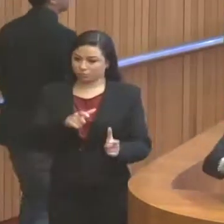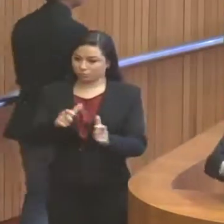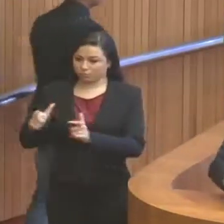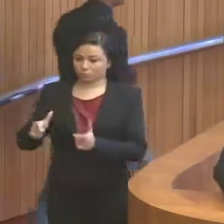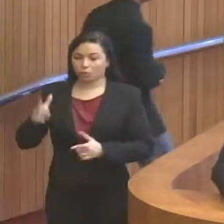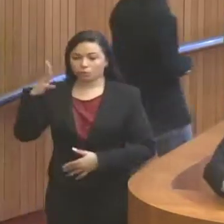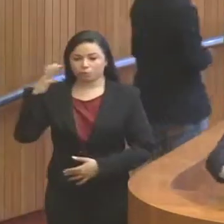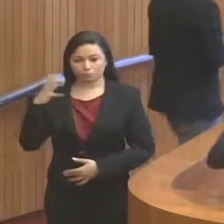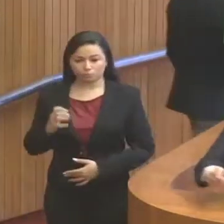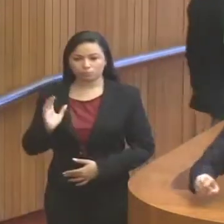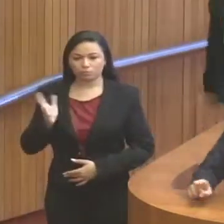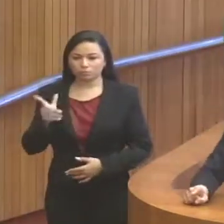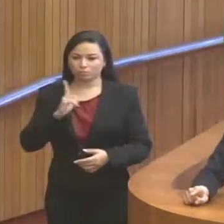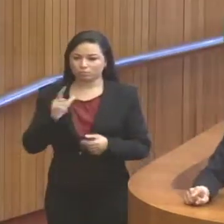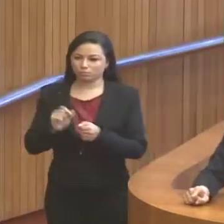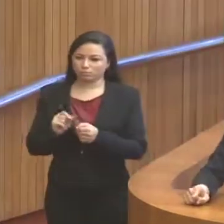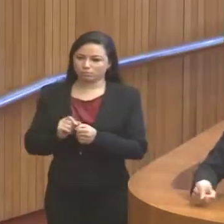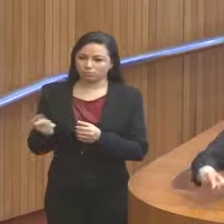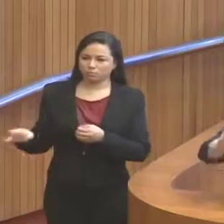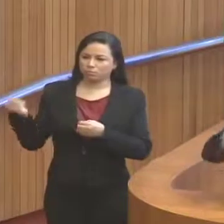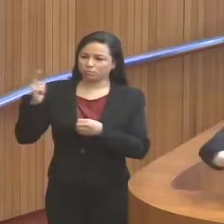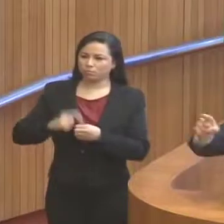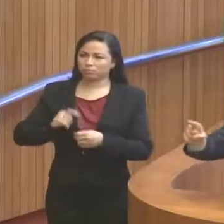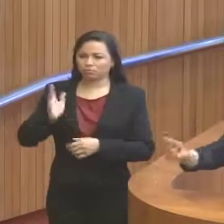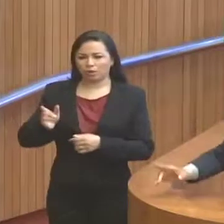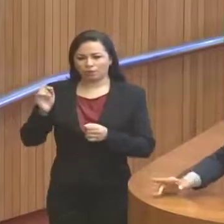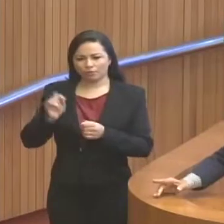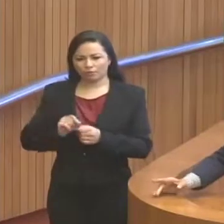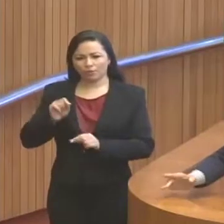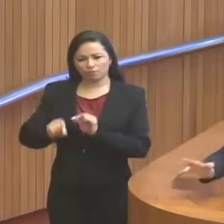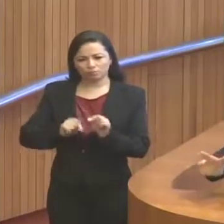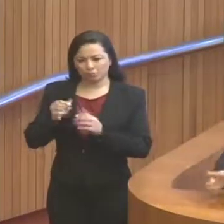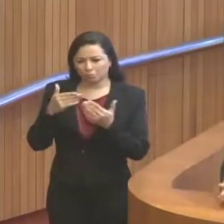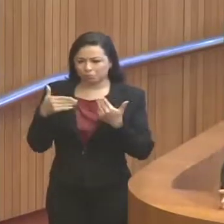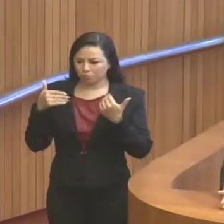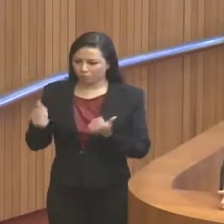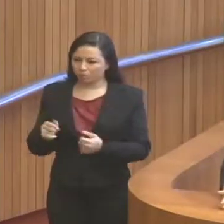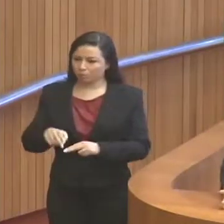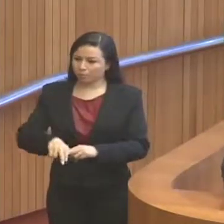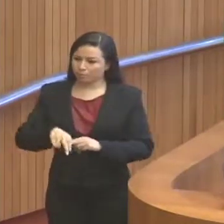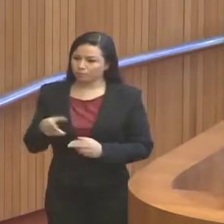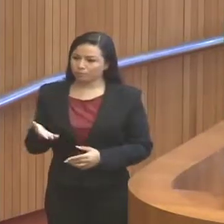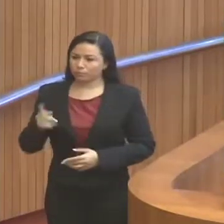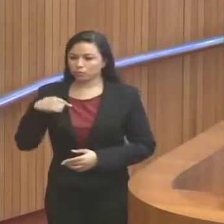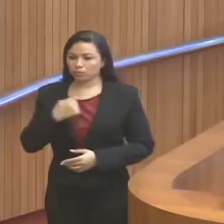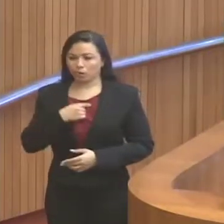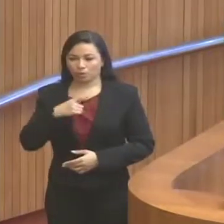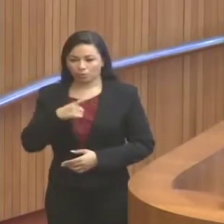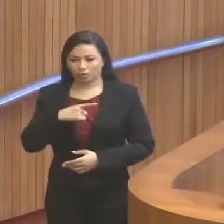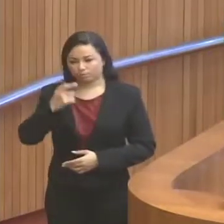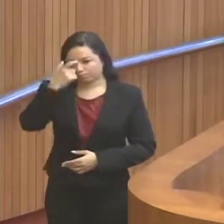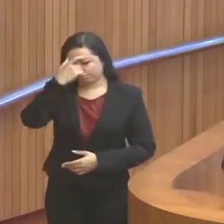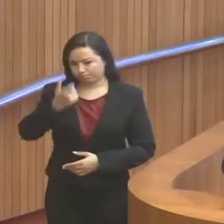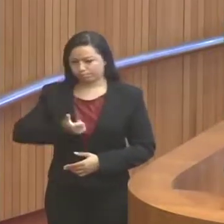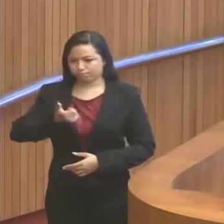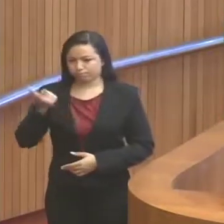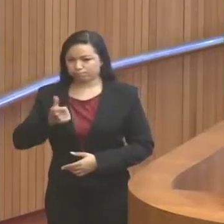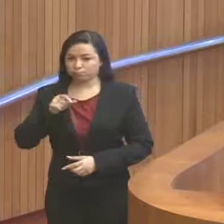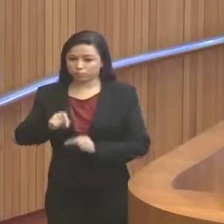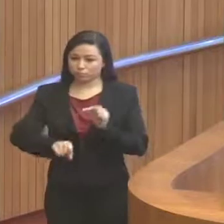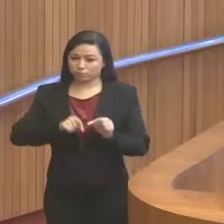E Rosiana Sarney vem fazendo a parceria, vem fazendo aquilo que é o melhor. Então, portanto, nós temos que ter consciência